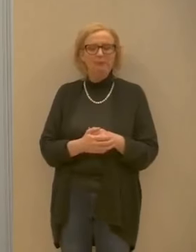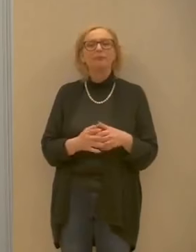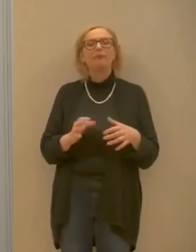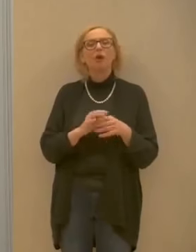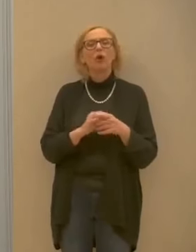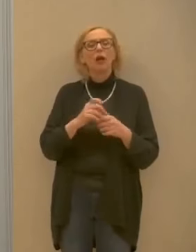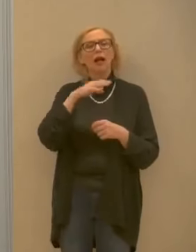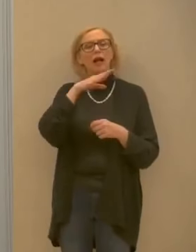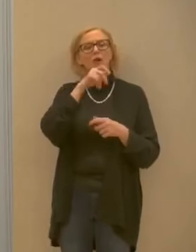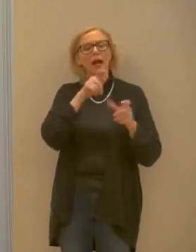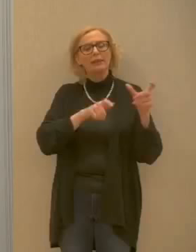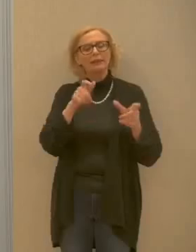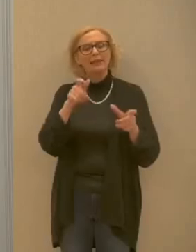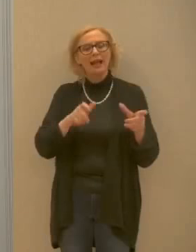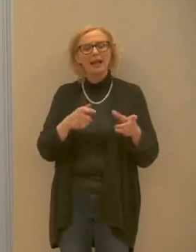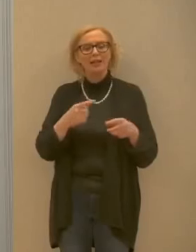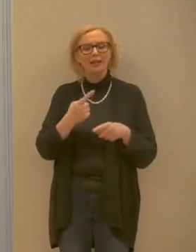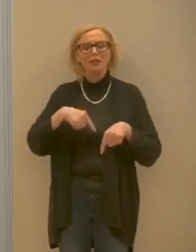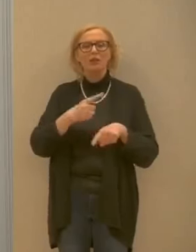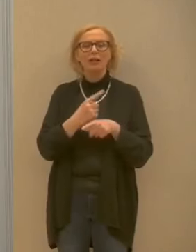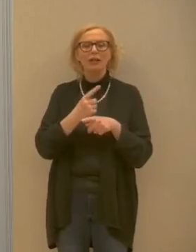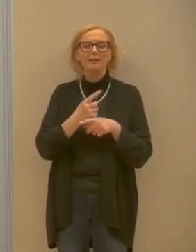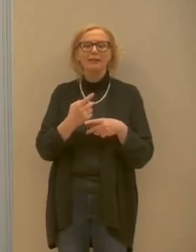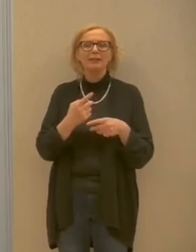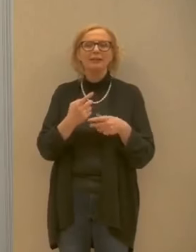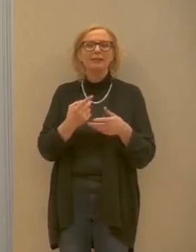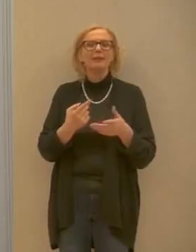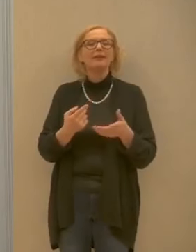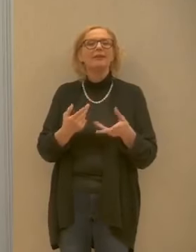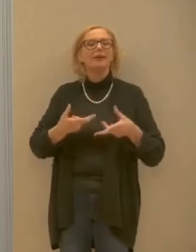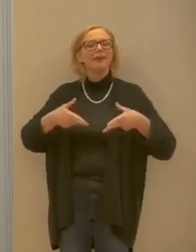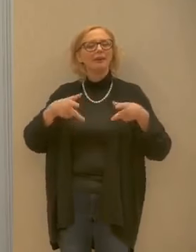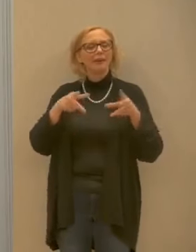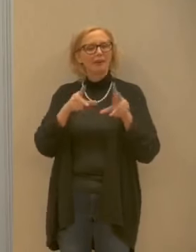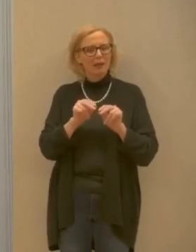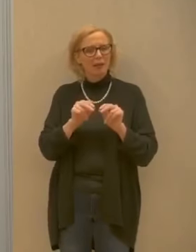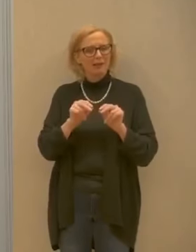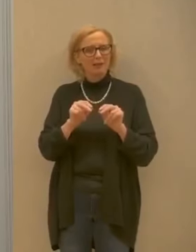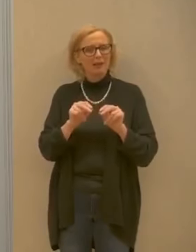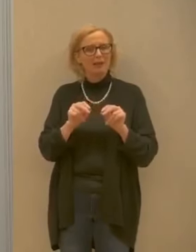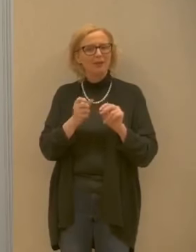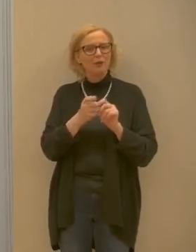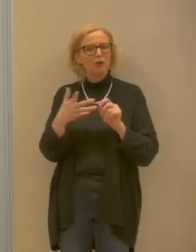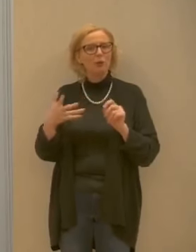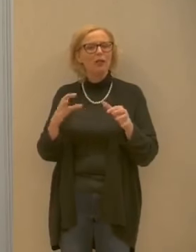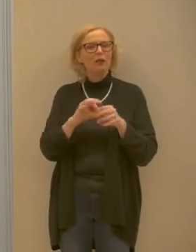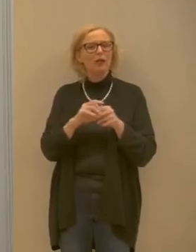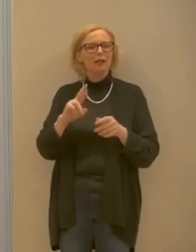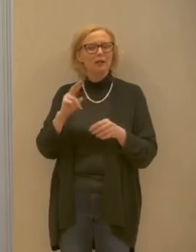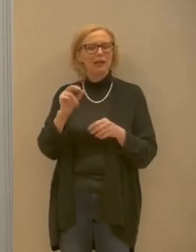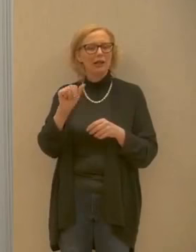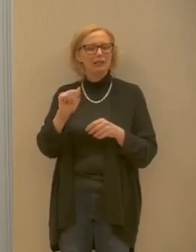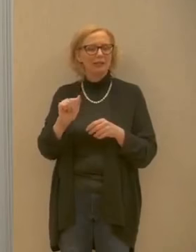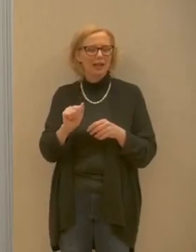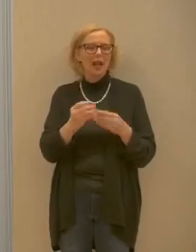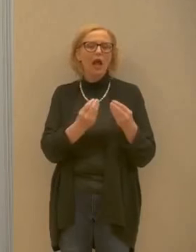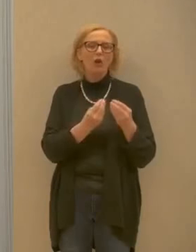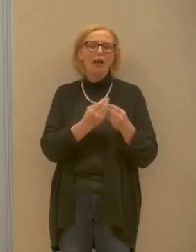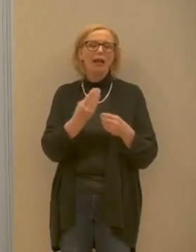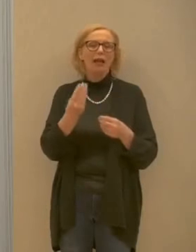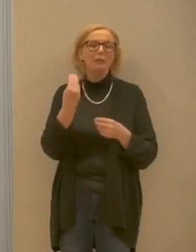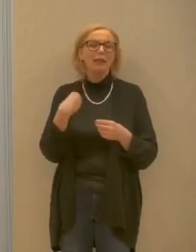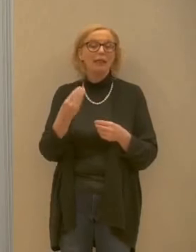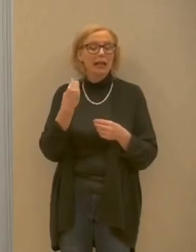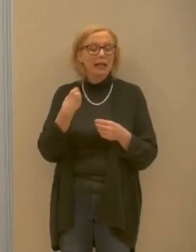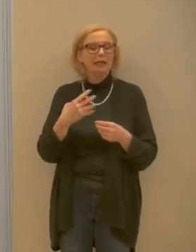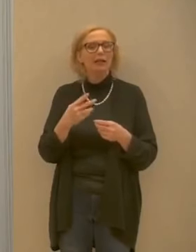a precisare il numero che riguarda le RSA perché qualche collega mi chiedeva ulteriori chiarimenti quindi